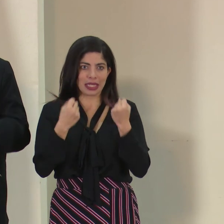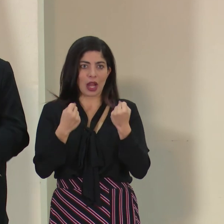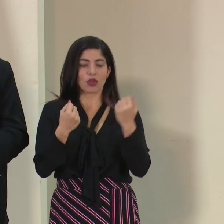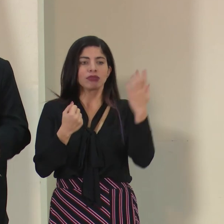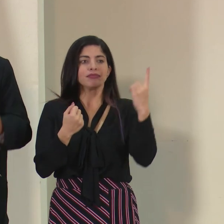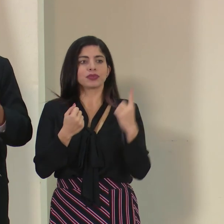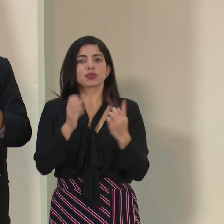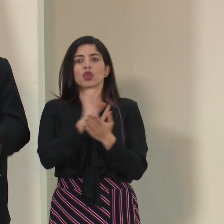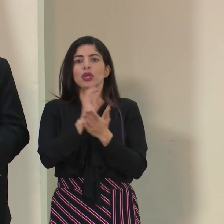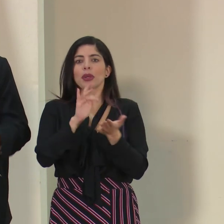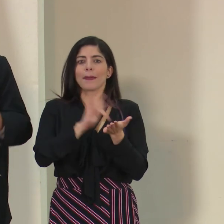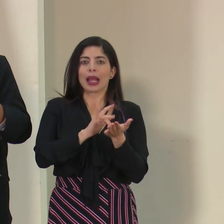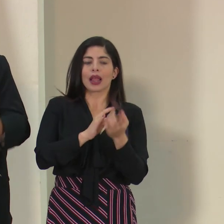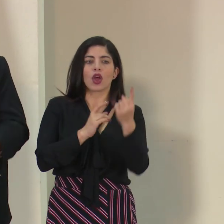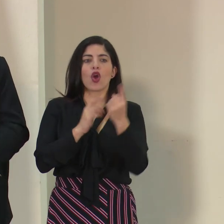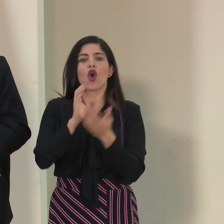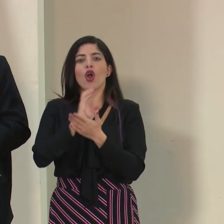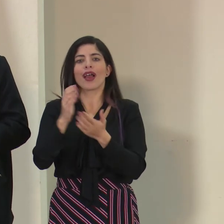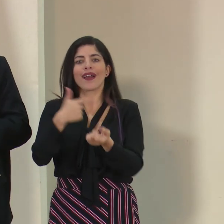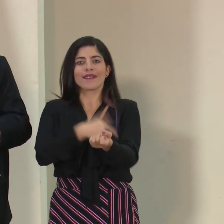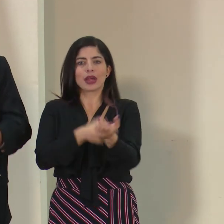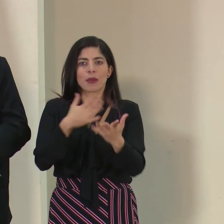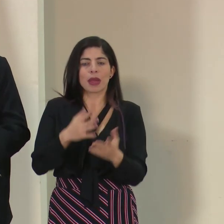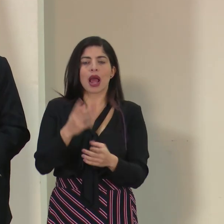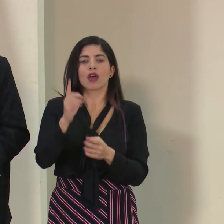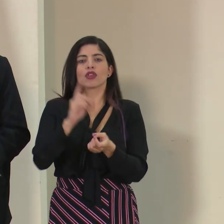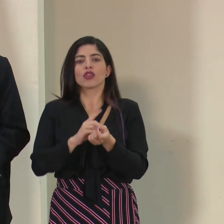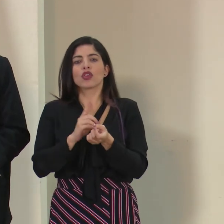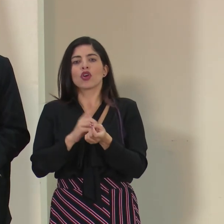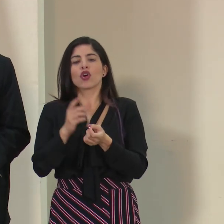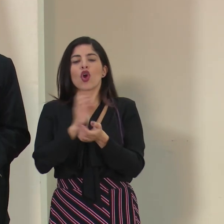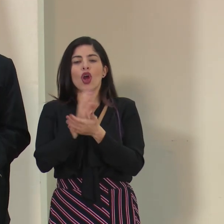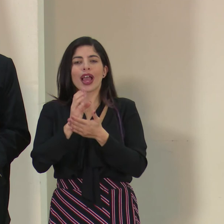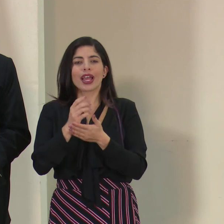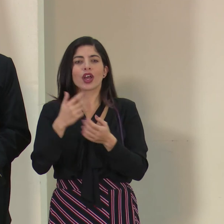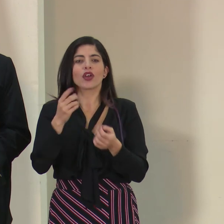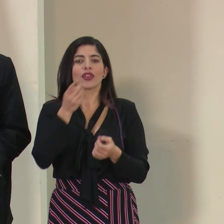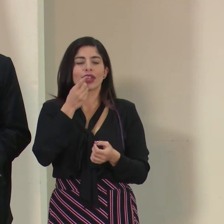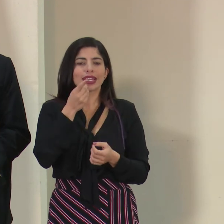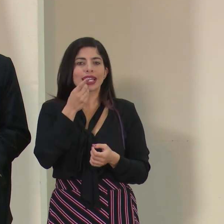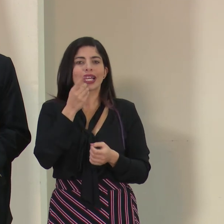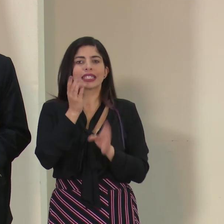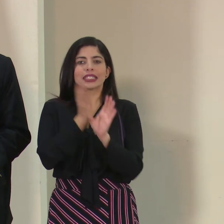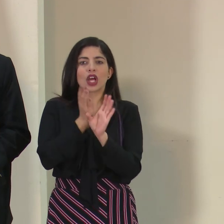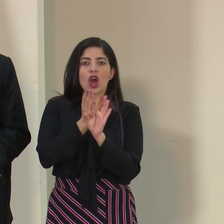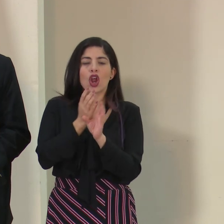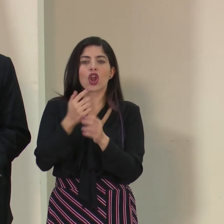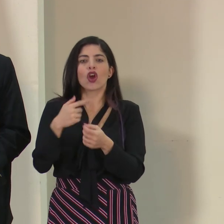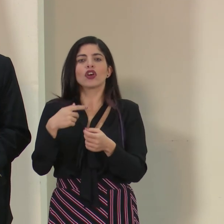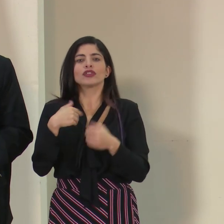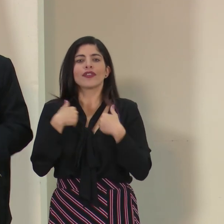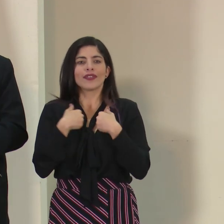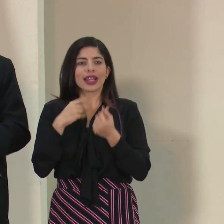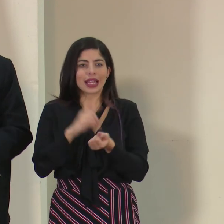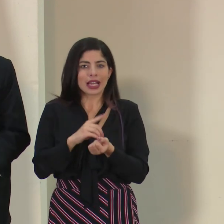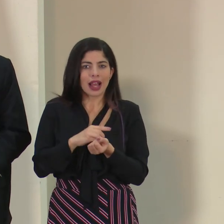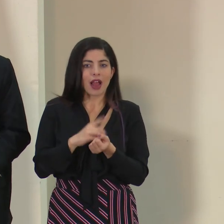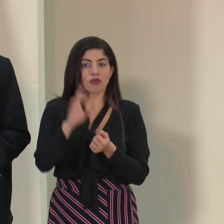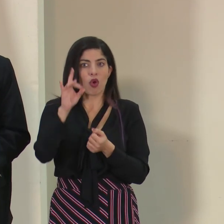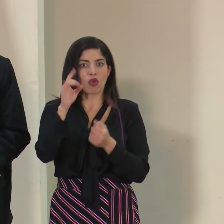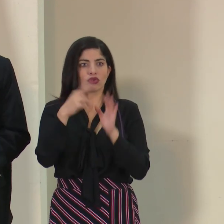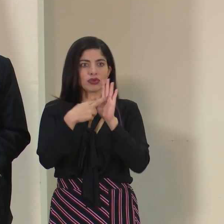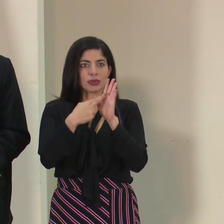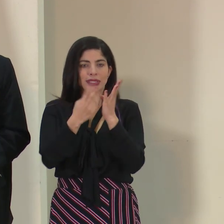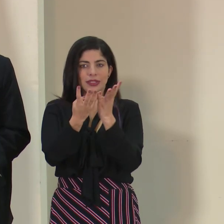participó el colegio de médicos, colegio de enfermeras, colegio de odontólogos, colegio de psicólogos, colegio de veterinarios. Ocho